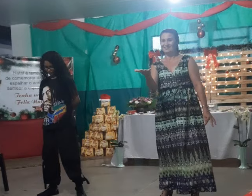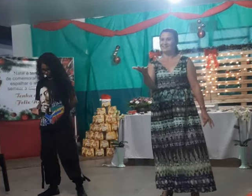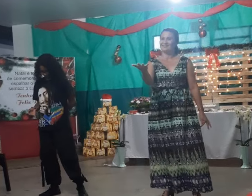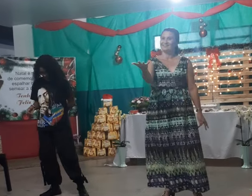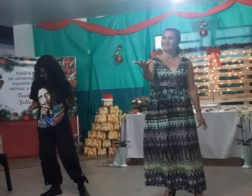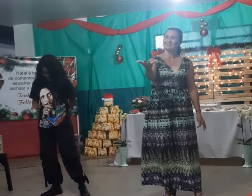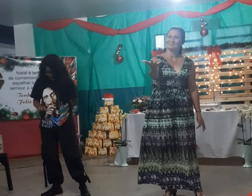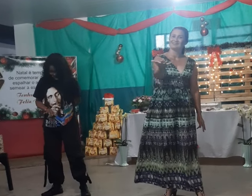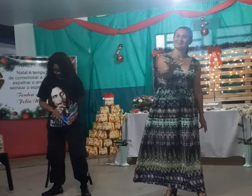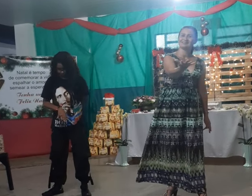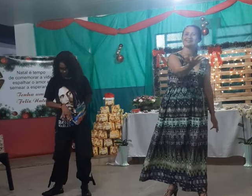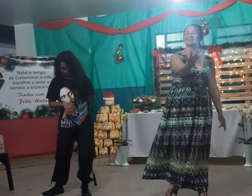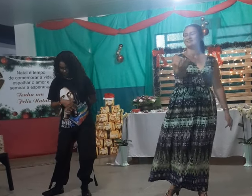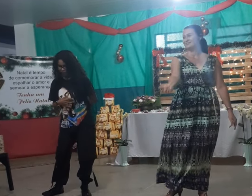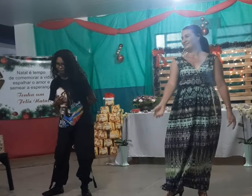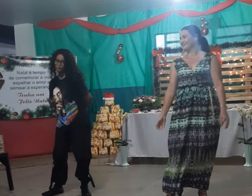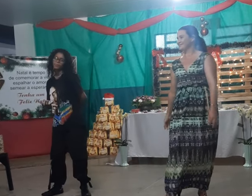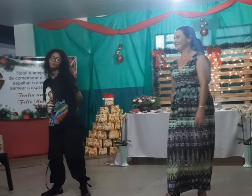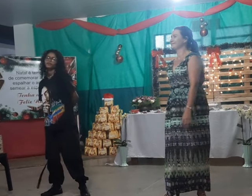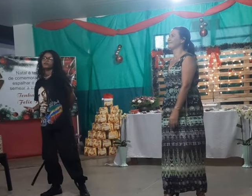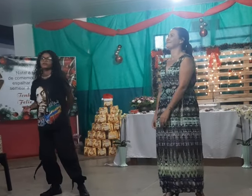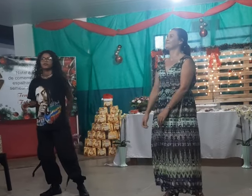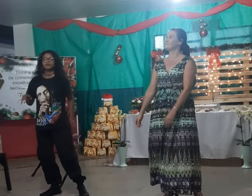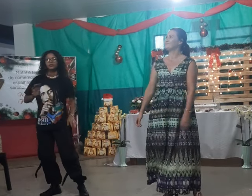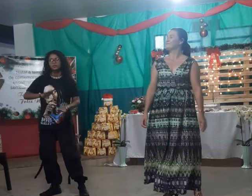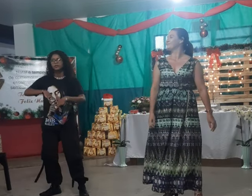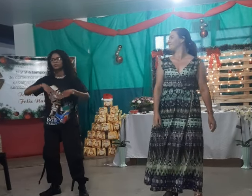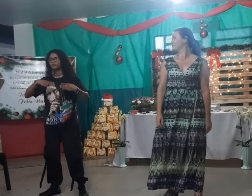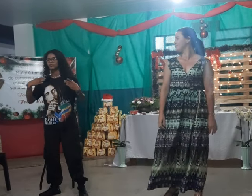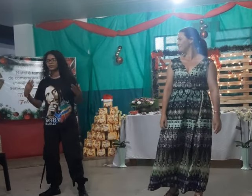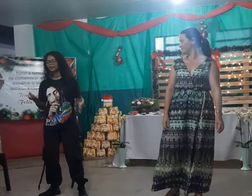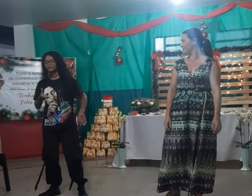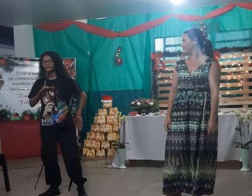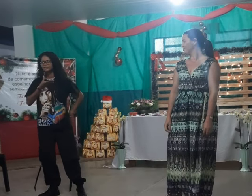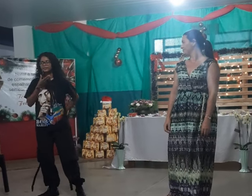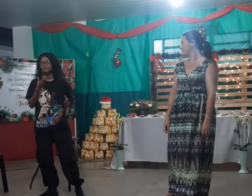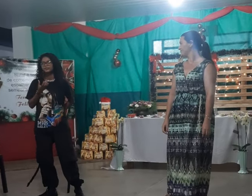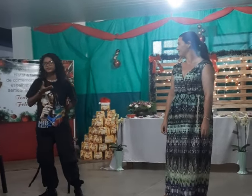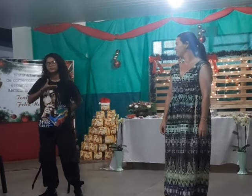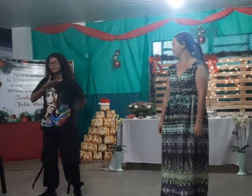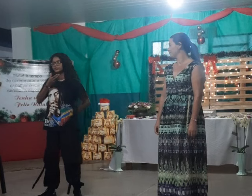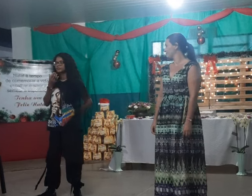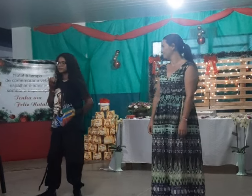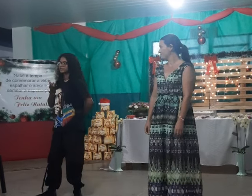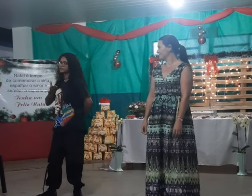velho e do novo, então é Natal,